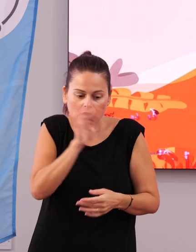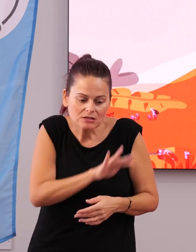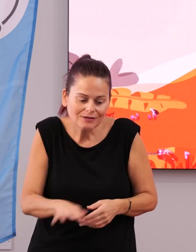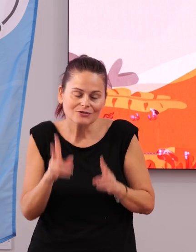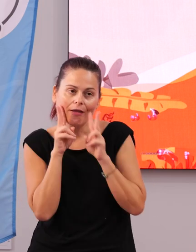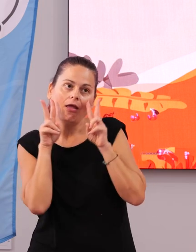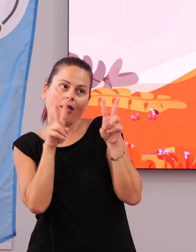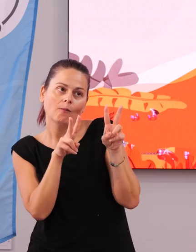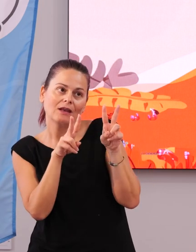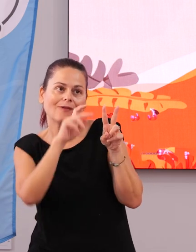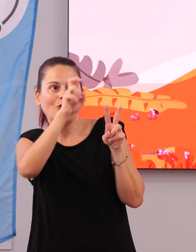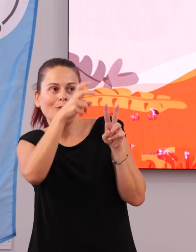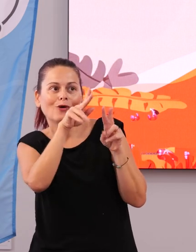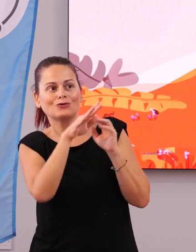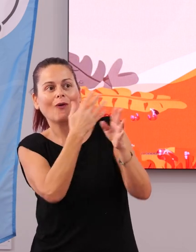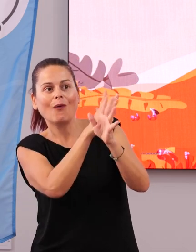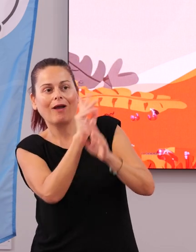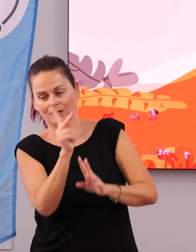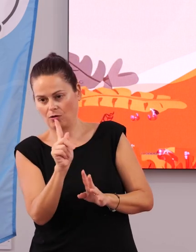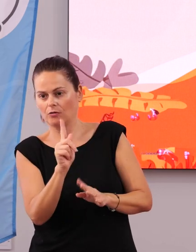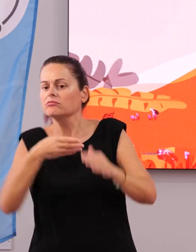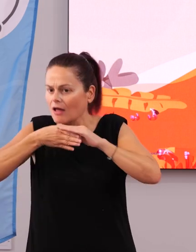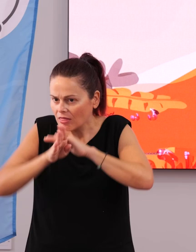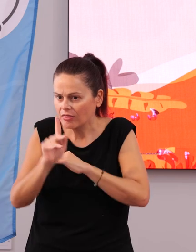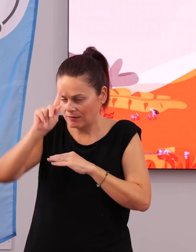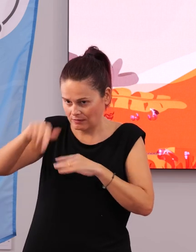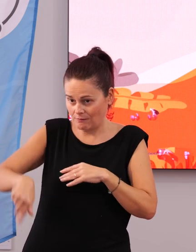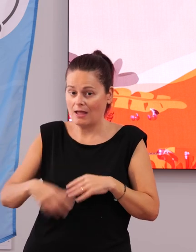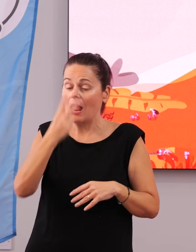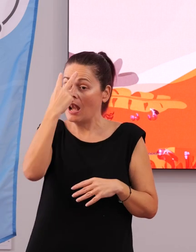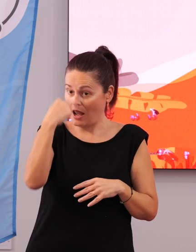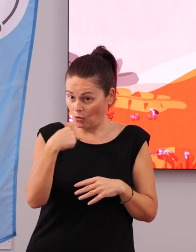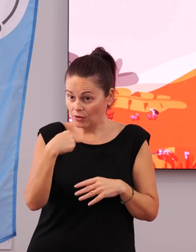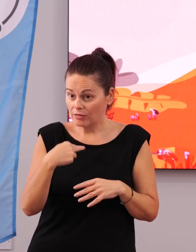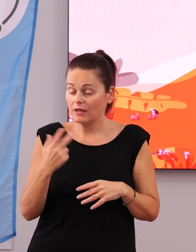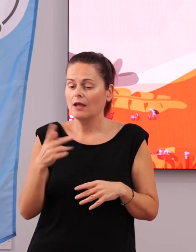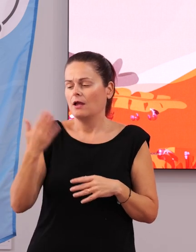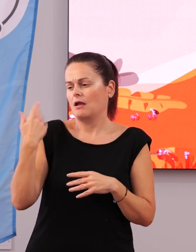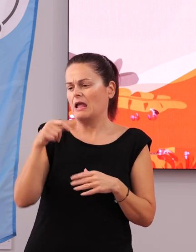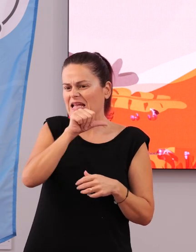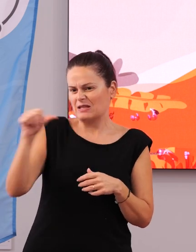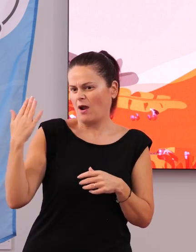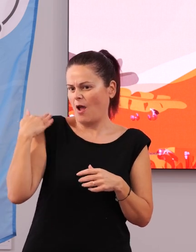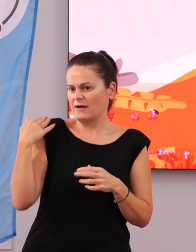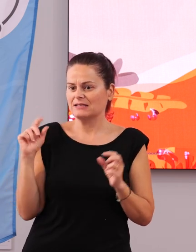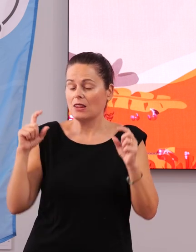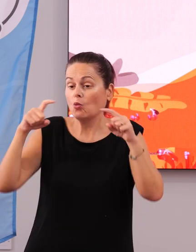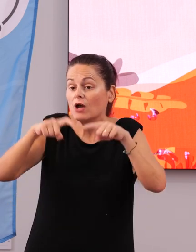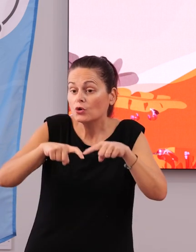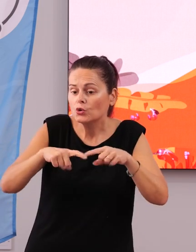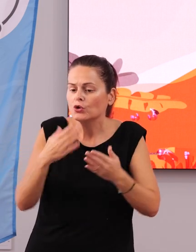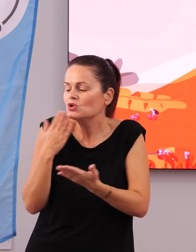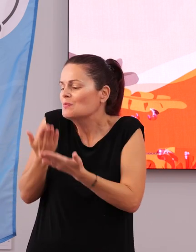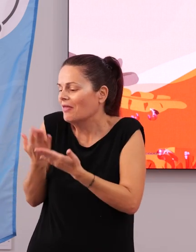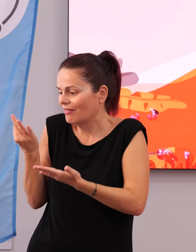mirando cómo juegan otros. Y no solo eso, sino que la ONCE también, en la reunión que tuvimos la semana pasada, nos pedían